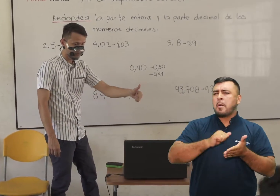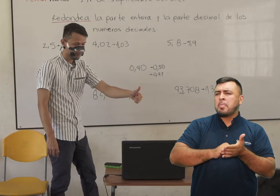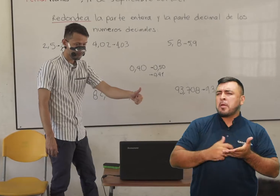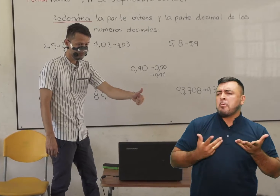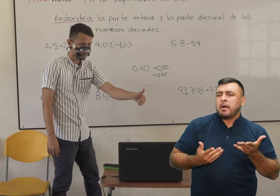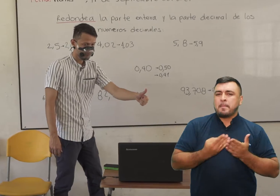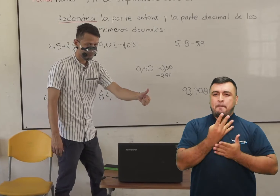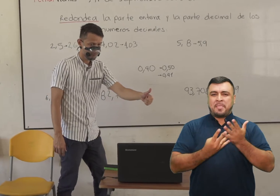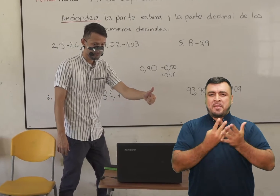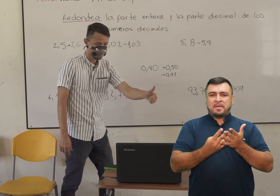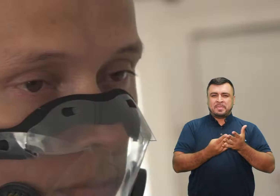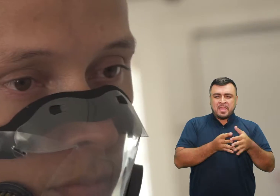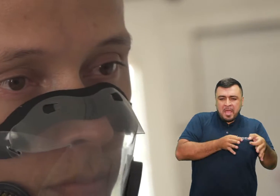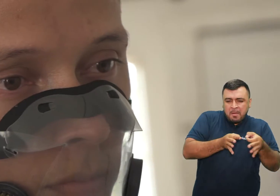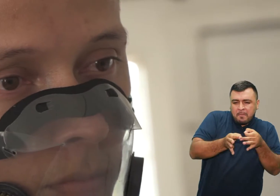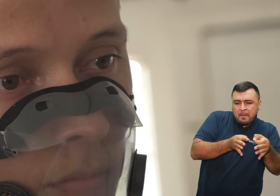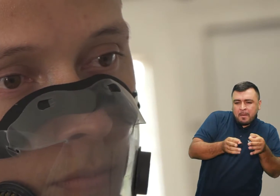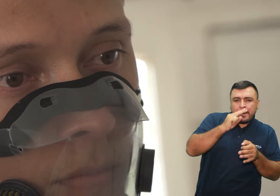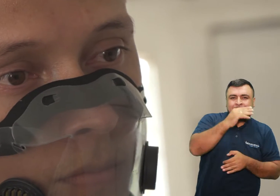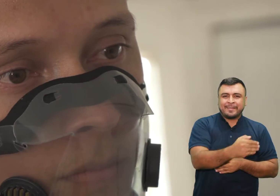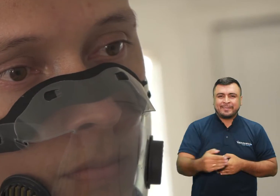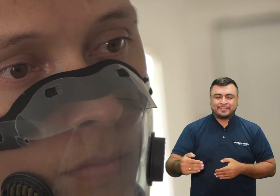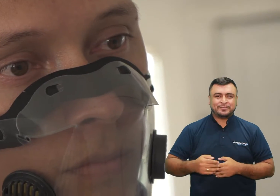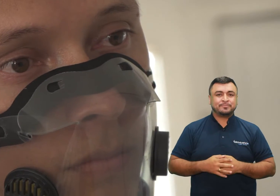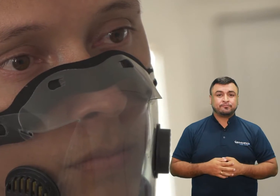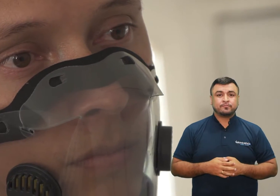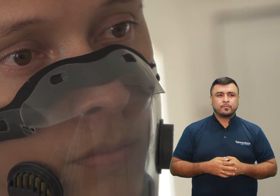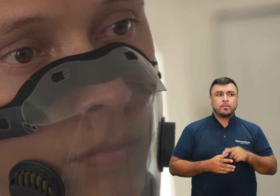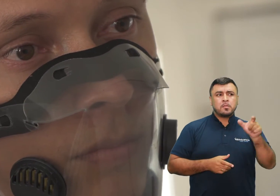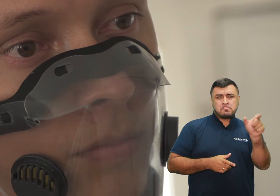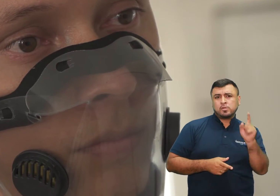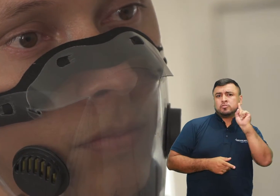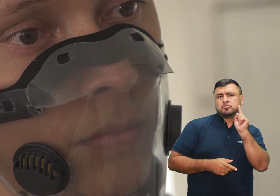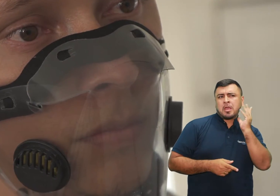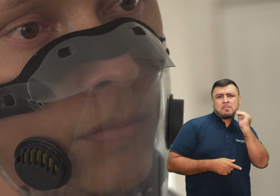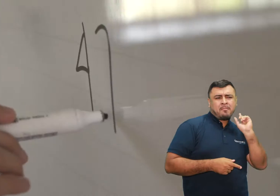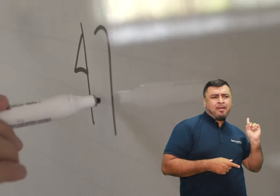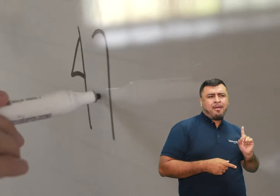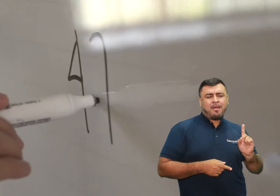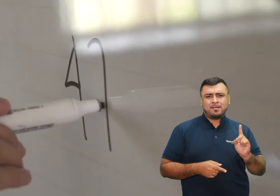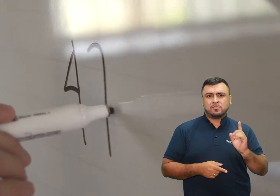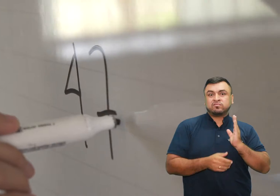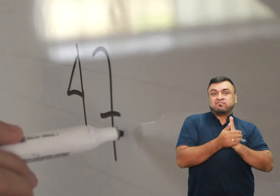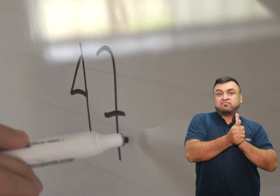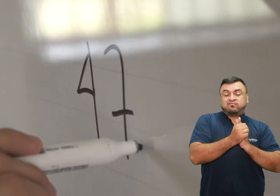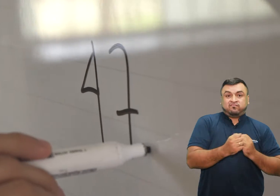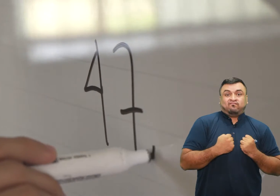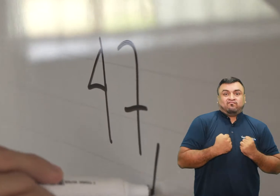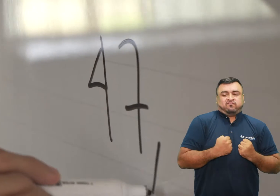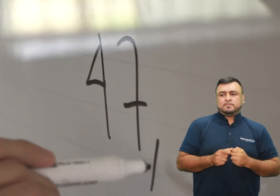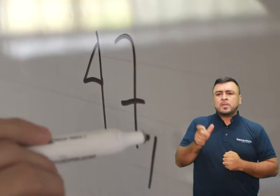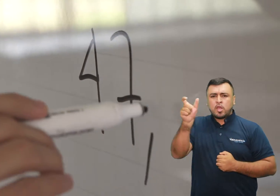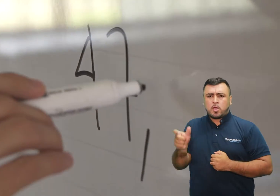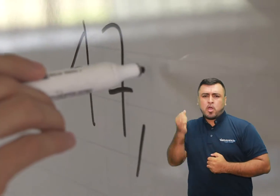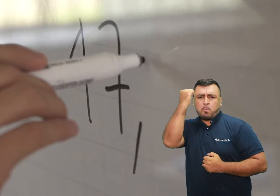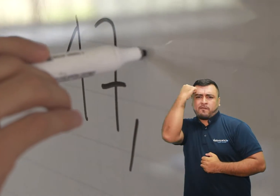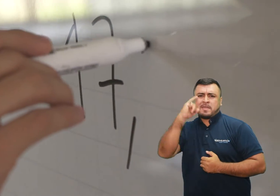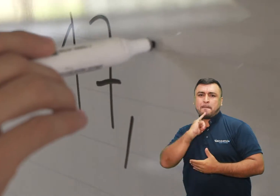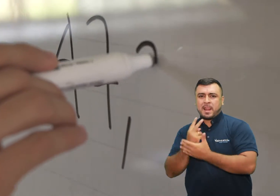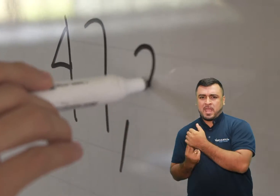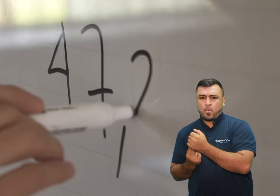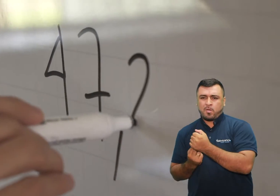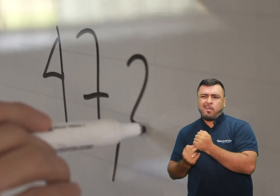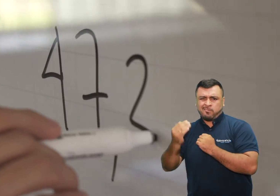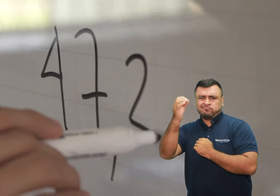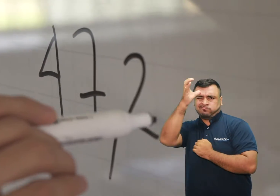de matemáticas, explicándole a los niños. Él como persona sorda y desde su experiencia sabe mucho más que la docente